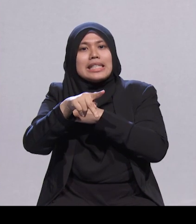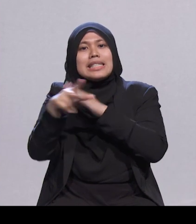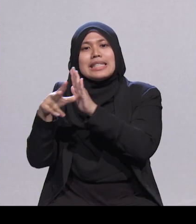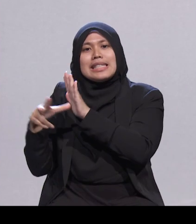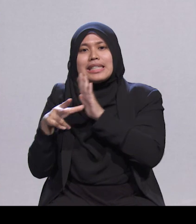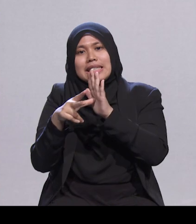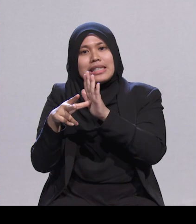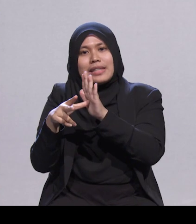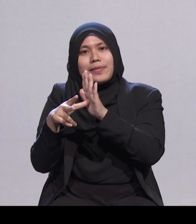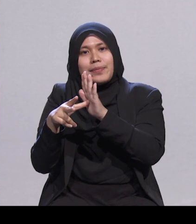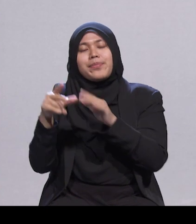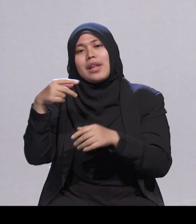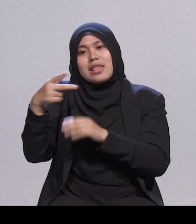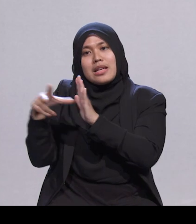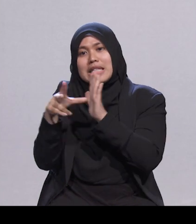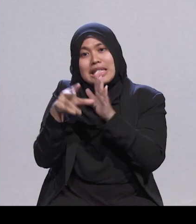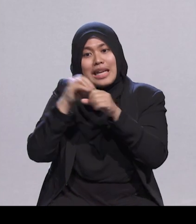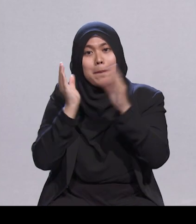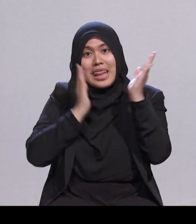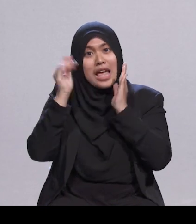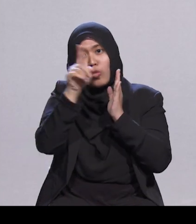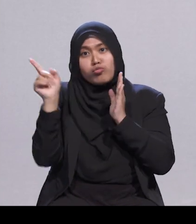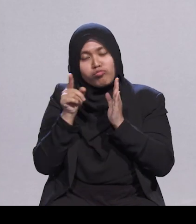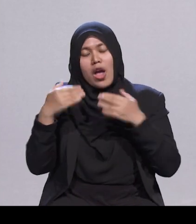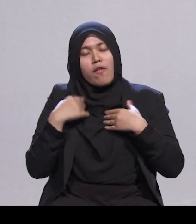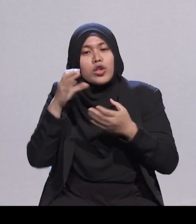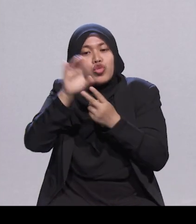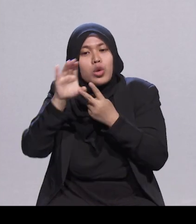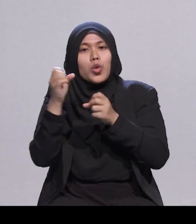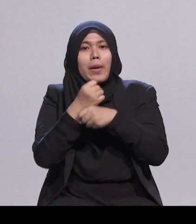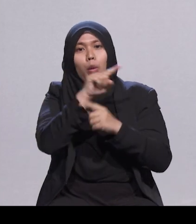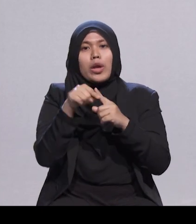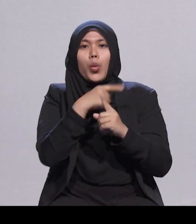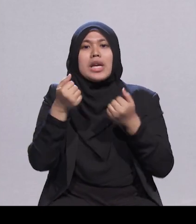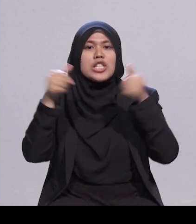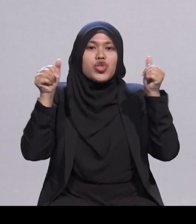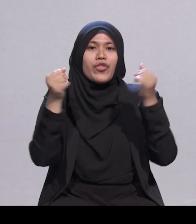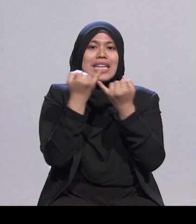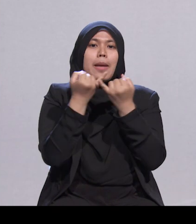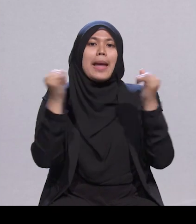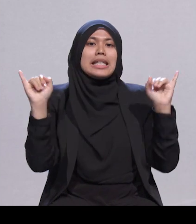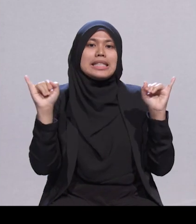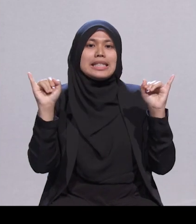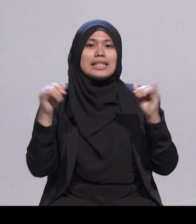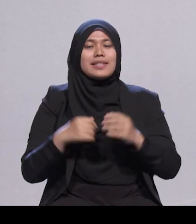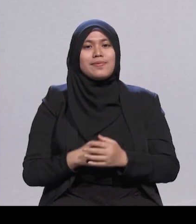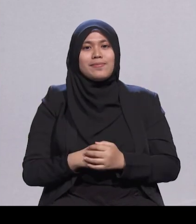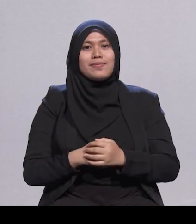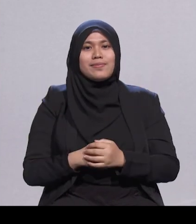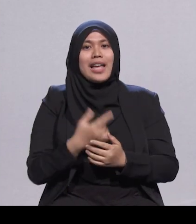perintis Melayu sebenarnya ada pilihan. Dan anda telah memilih untuk jatuh bangun